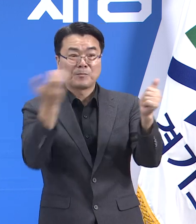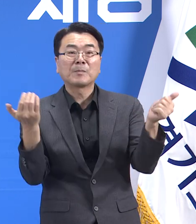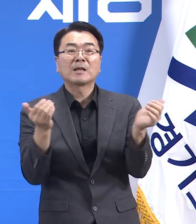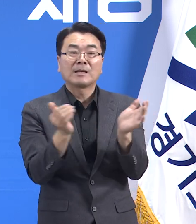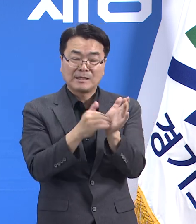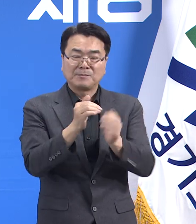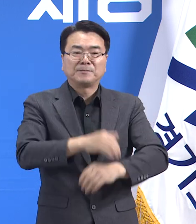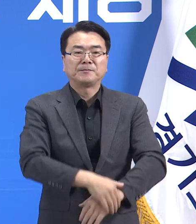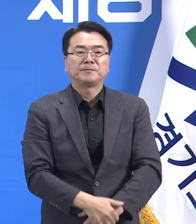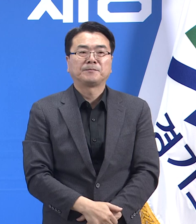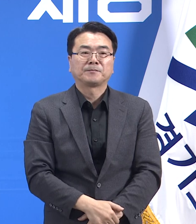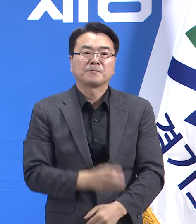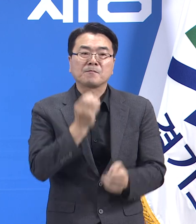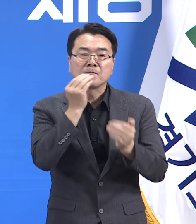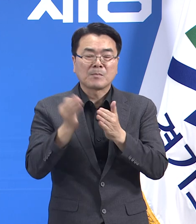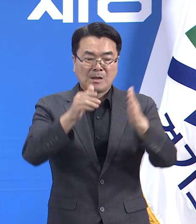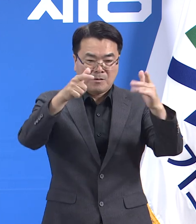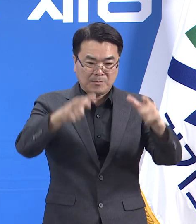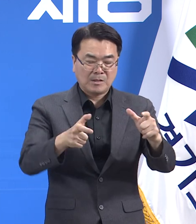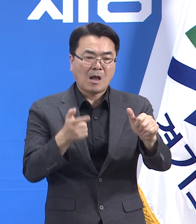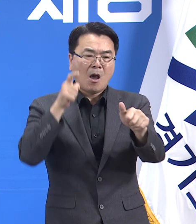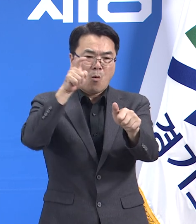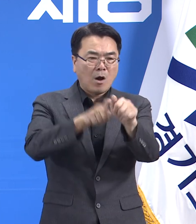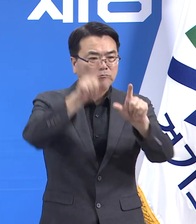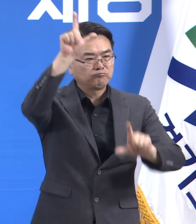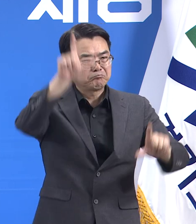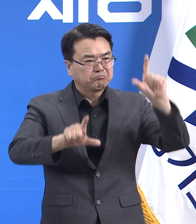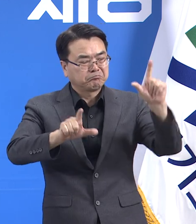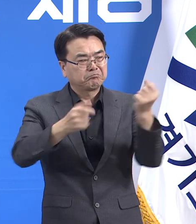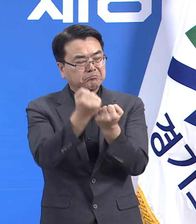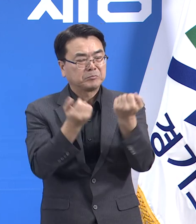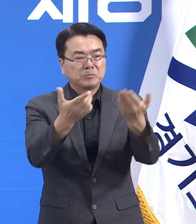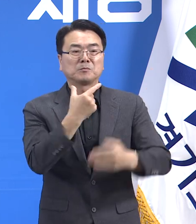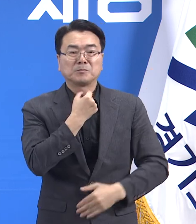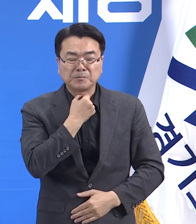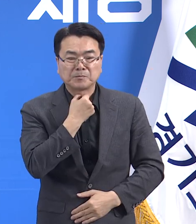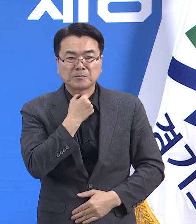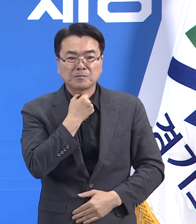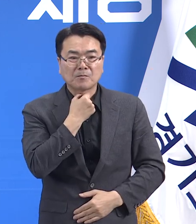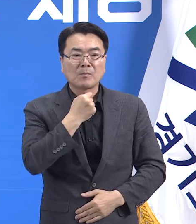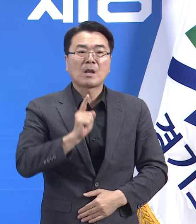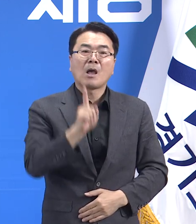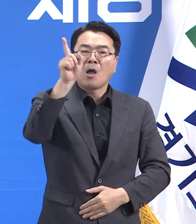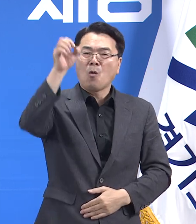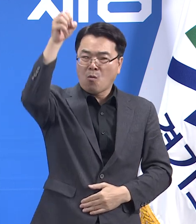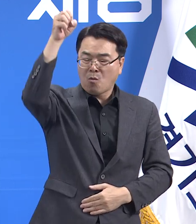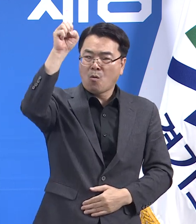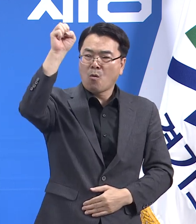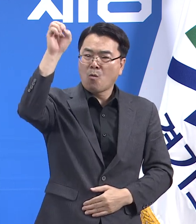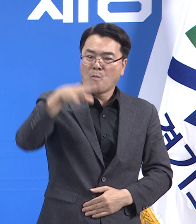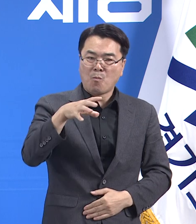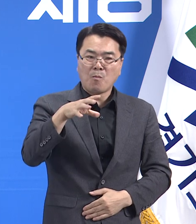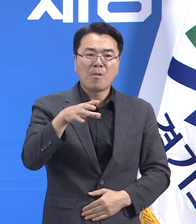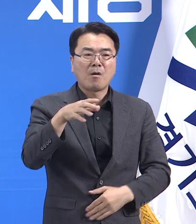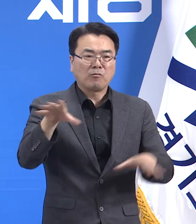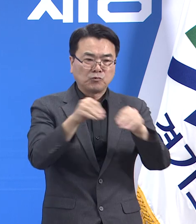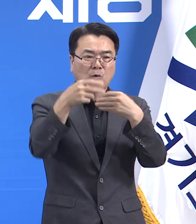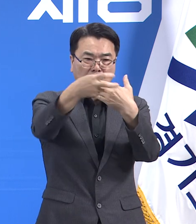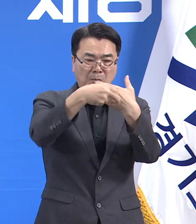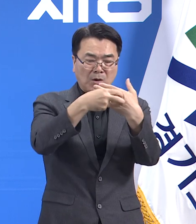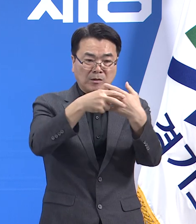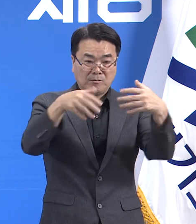최근 도내 주요 확진 사례에 대하여 설명드리겠습니다. 먼저 광명시 종합병원 관련 집단 감염 사례입니다.